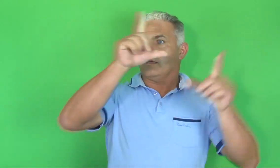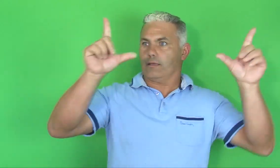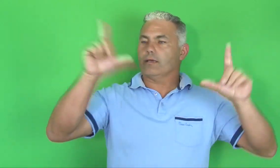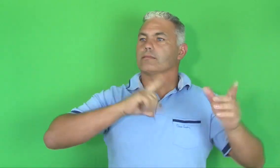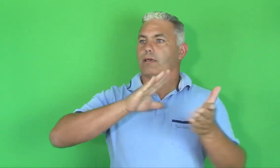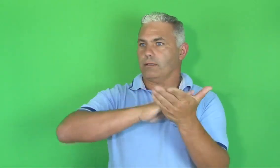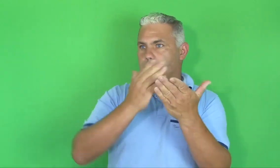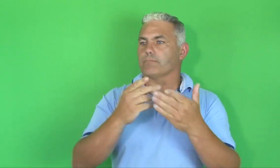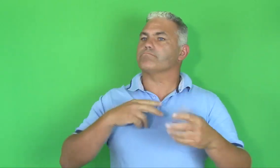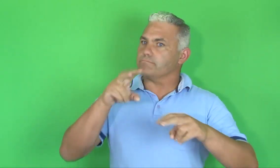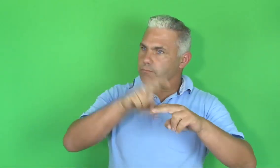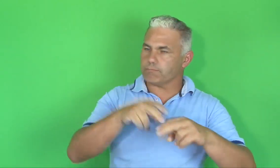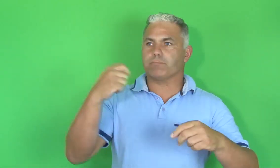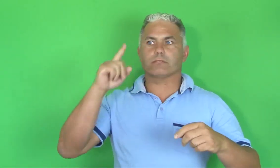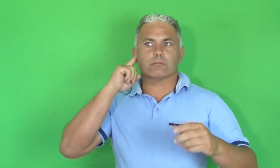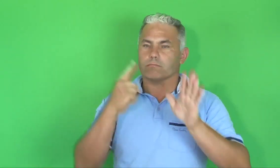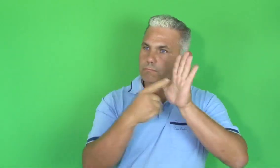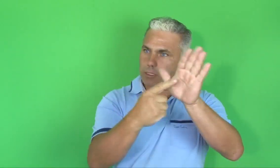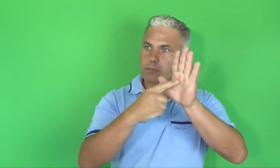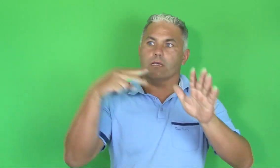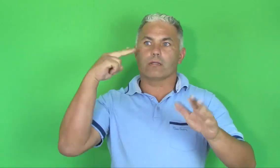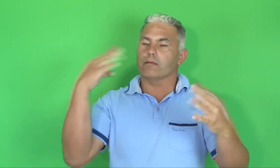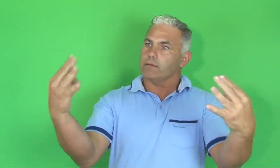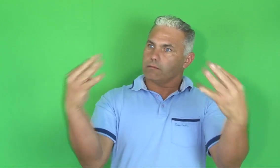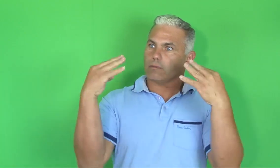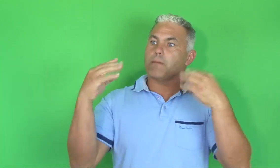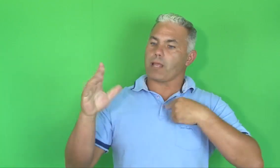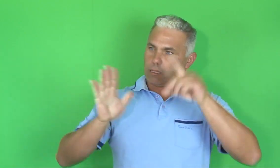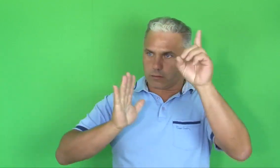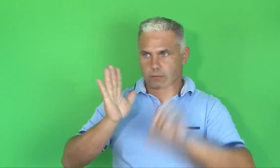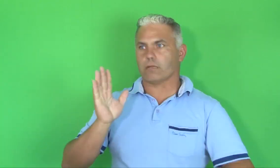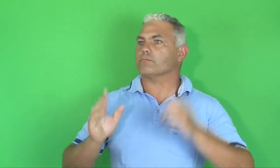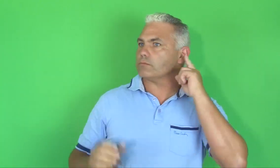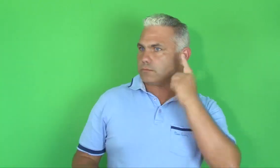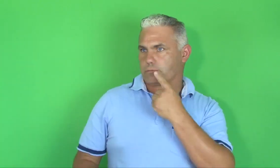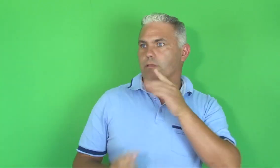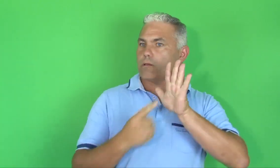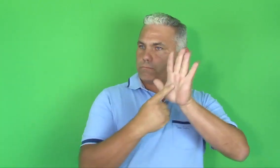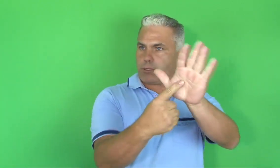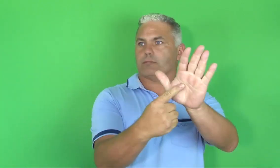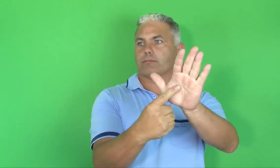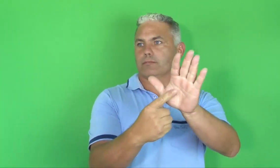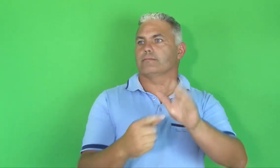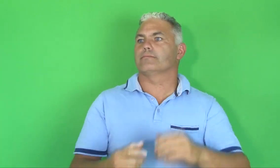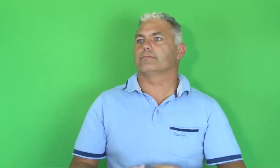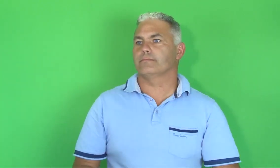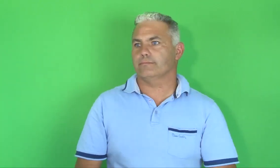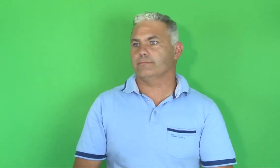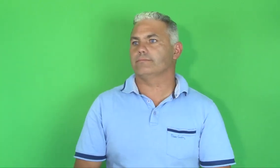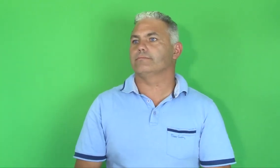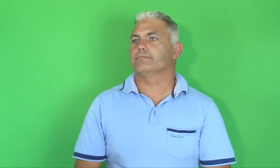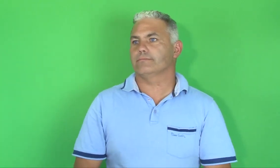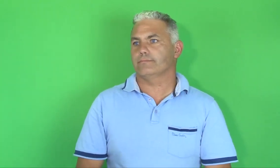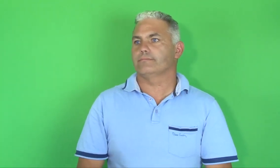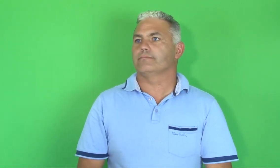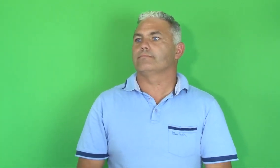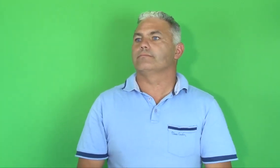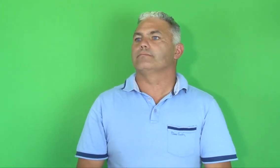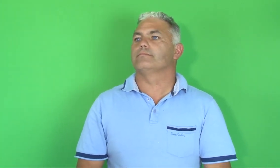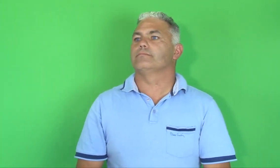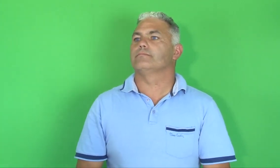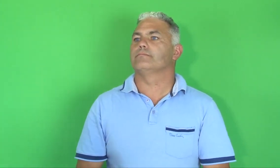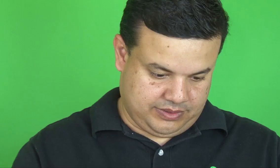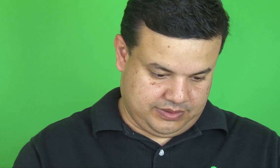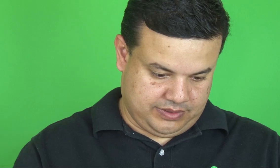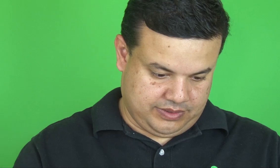importante e a Câmara tem dado um excelente exemplo nisso. Então, todas as audiências, as sessões, tem tradução de Libras e o surdo tem conseguido